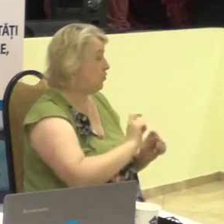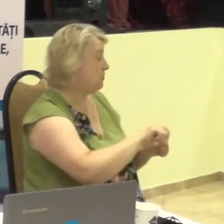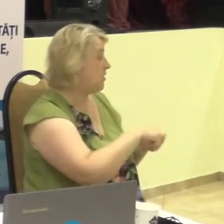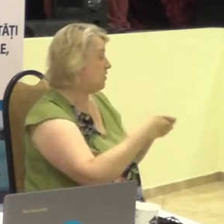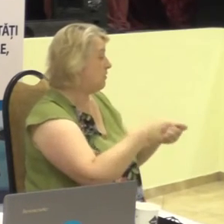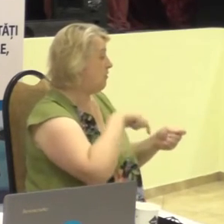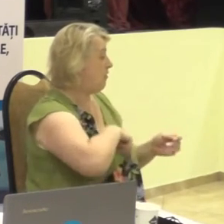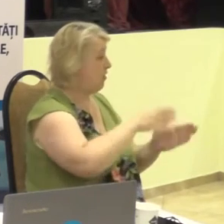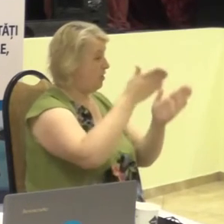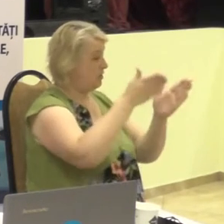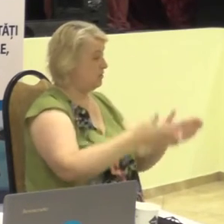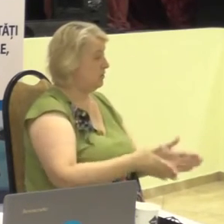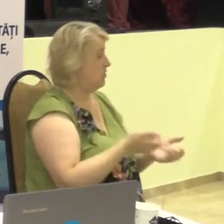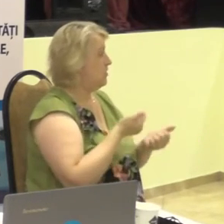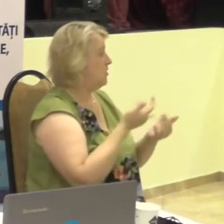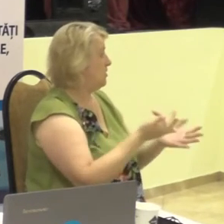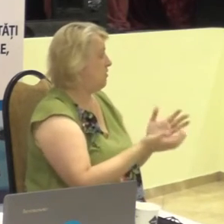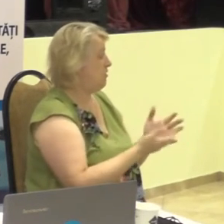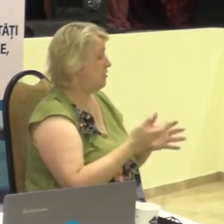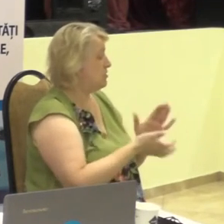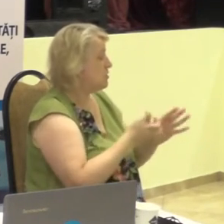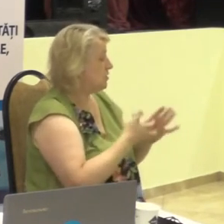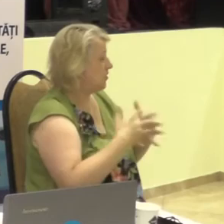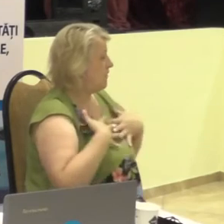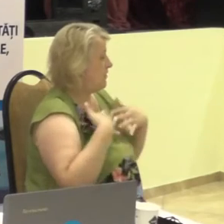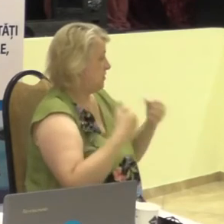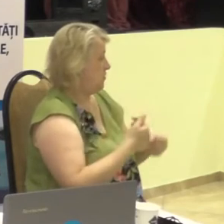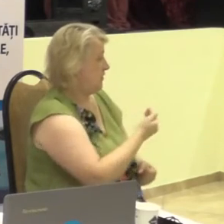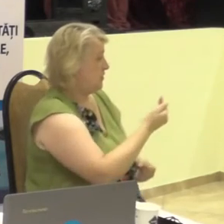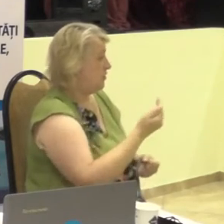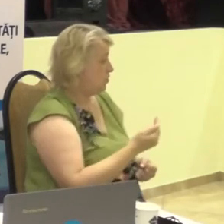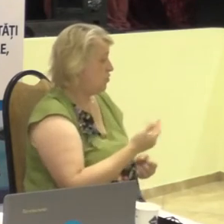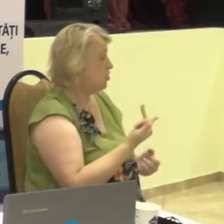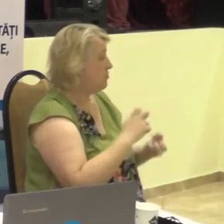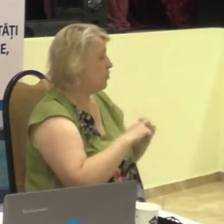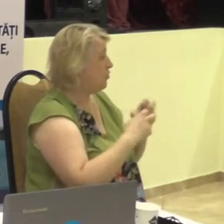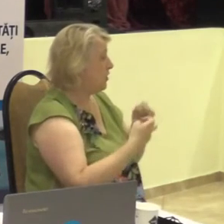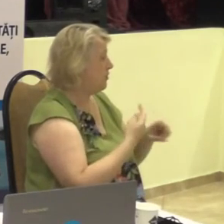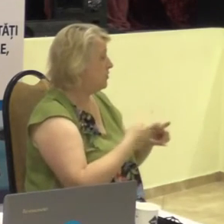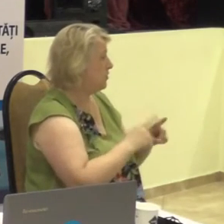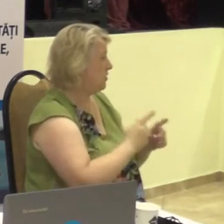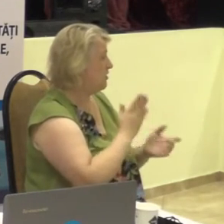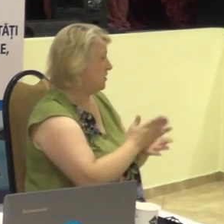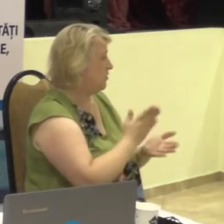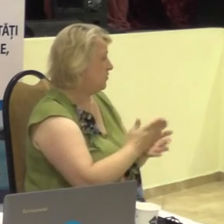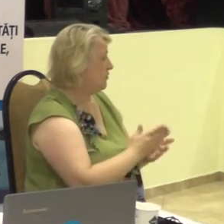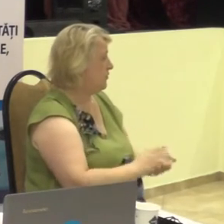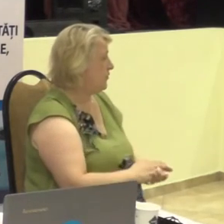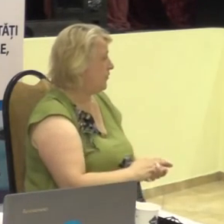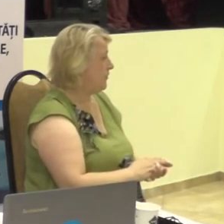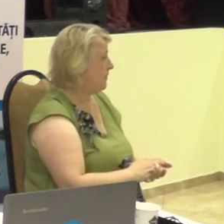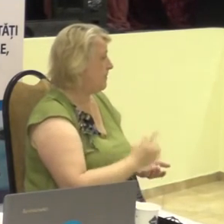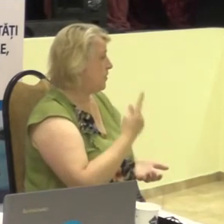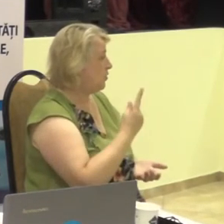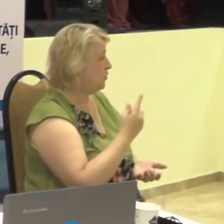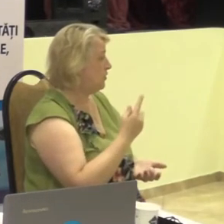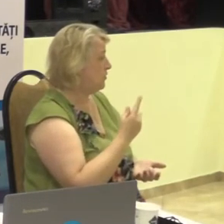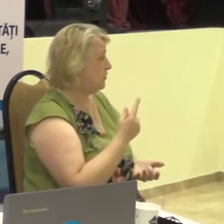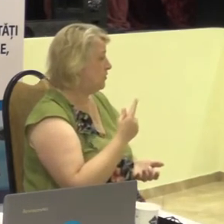carateristica unor afecțiuni de sănătate ale lor și problemele cu care se confună. Una din